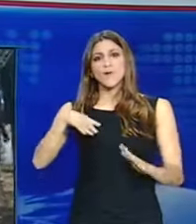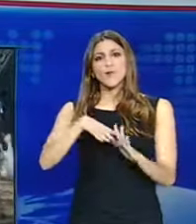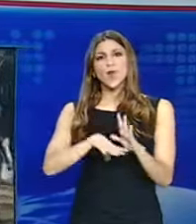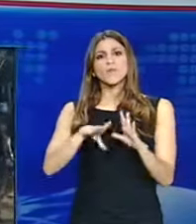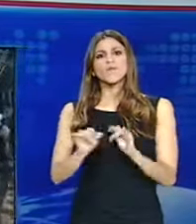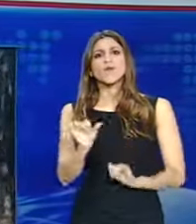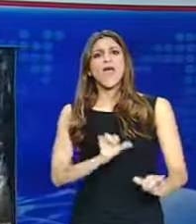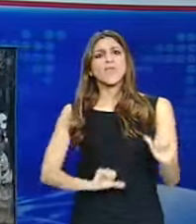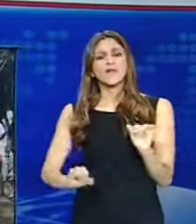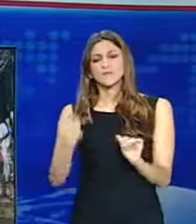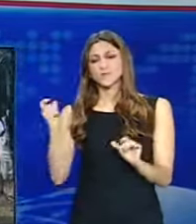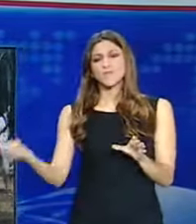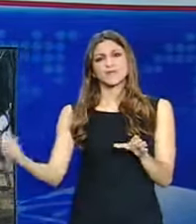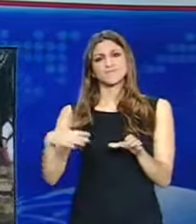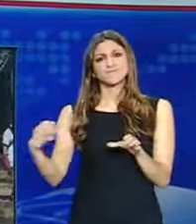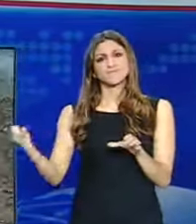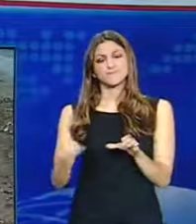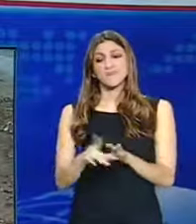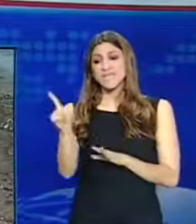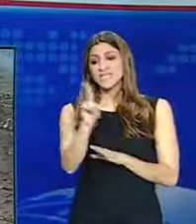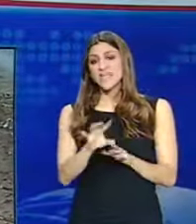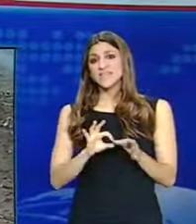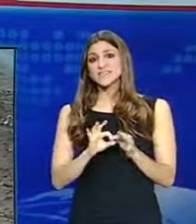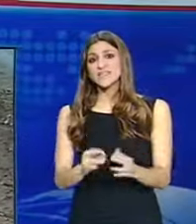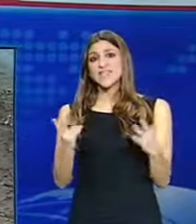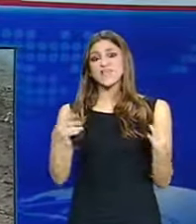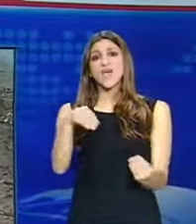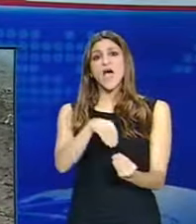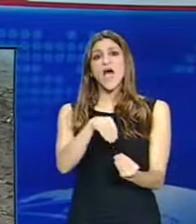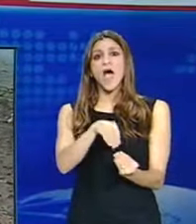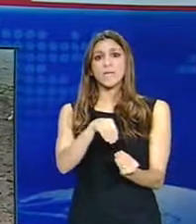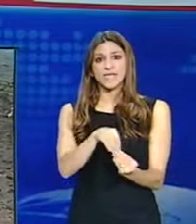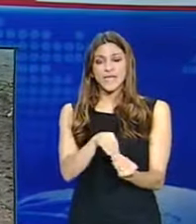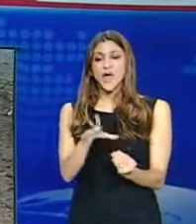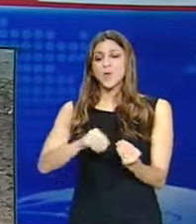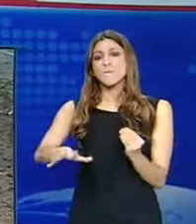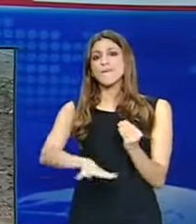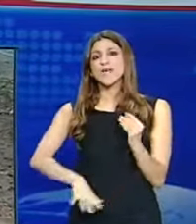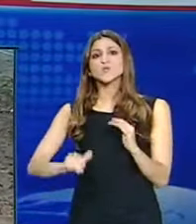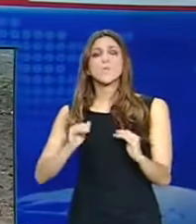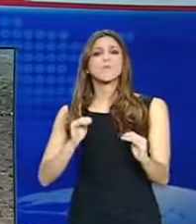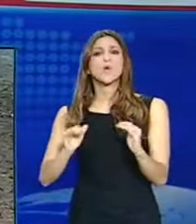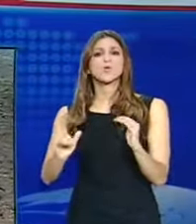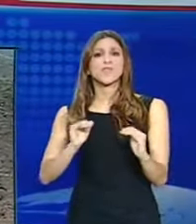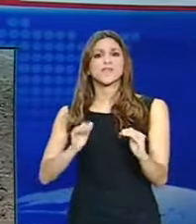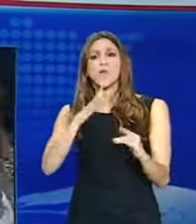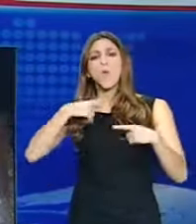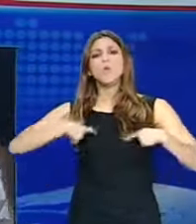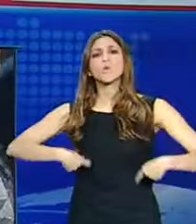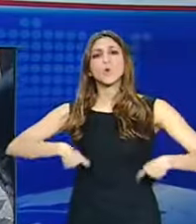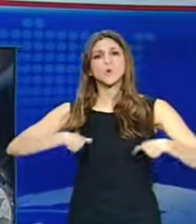του ΣΚΑΙ καφαρίζουμε την Ελλάδα, μορφαίνουμε την Ελλάδα με νέες δράσεις που θα αφορά προστατευόμενες περιοχές της χώρας. Σε συνεργασία με το Φορέα Διαχείρισης του